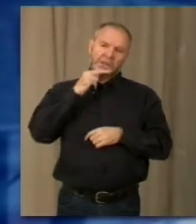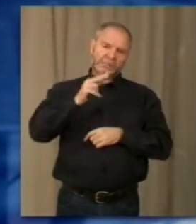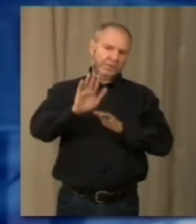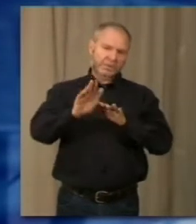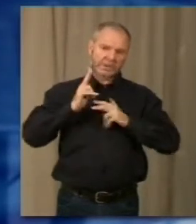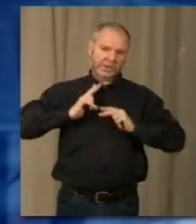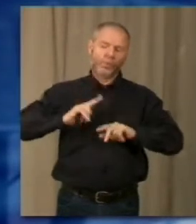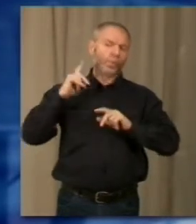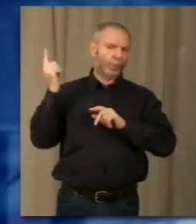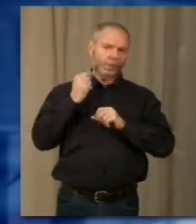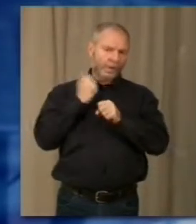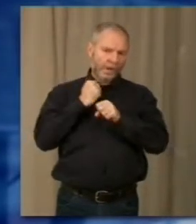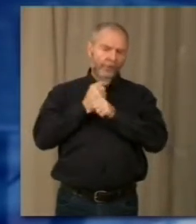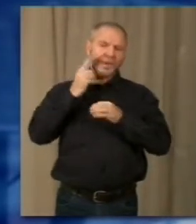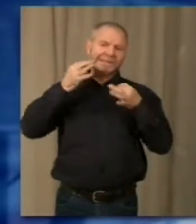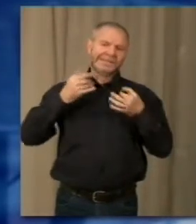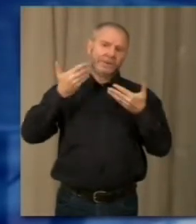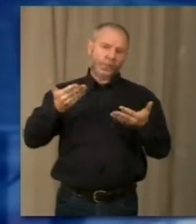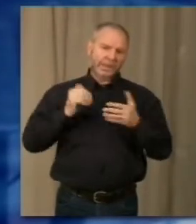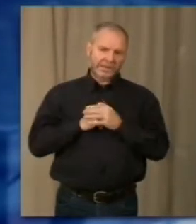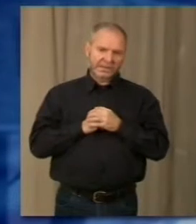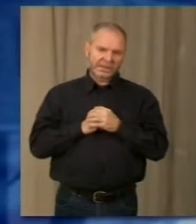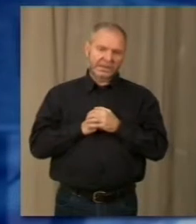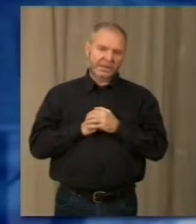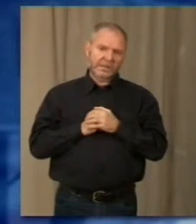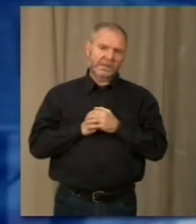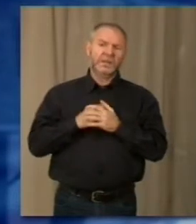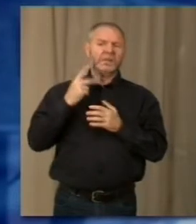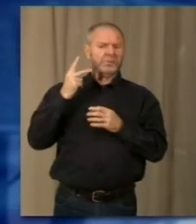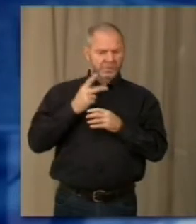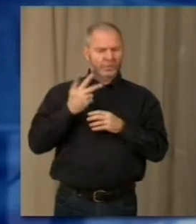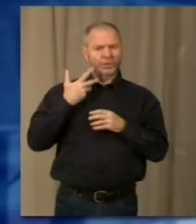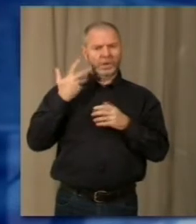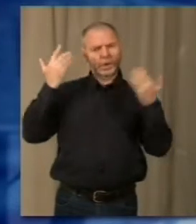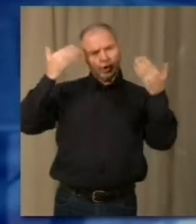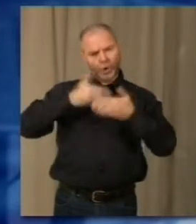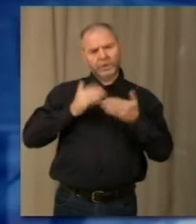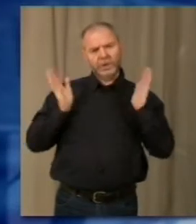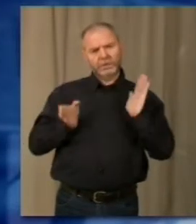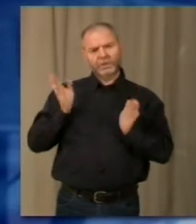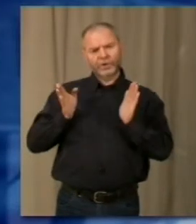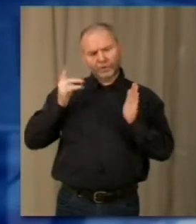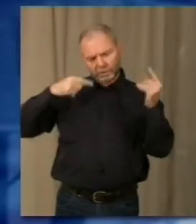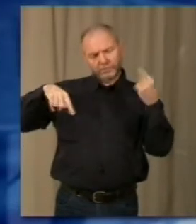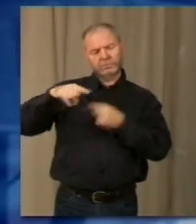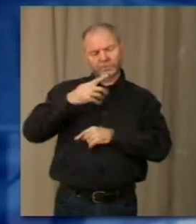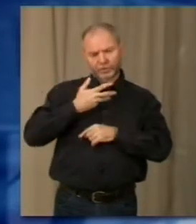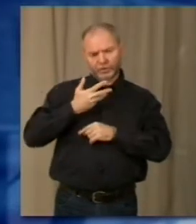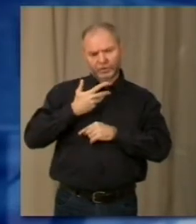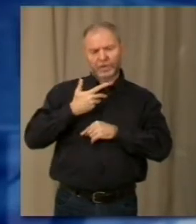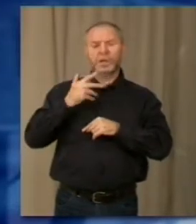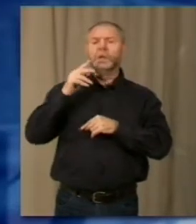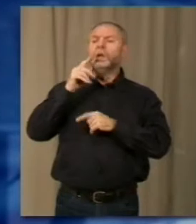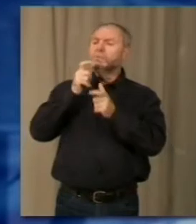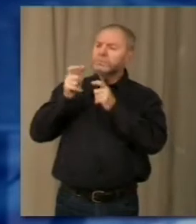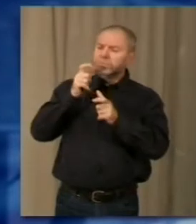al lavoro per garantire la sicurezza della comunità gravellonese. Abbiamo organizzato dei turni serali per gli agenti della municipale, ci siamo confrontati con le forze